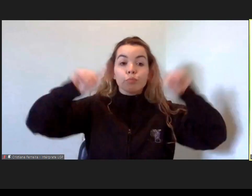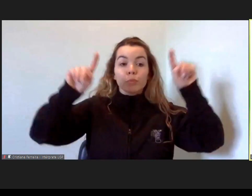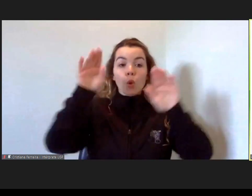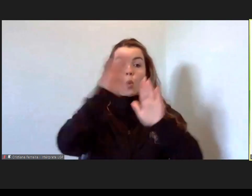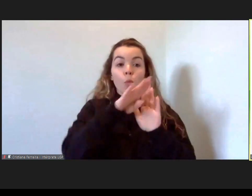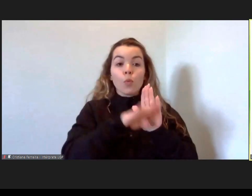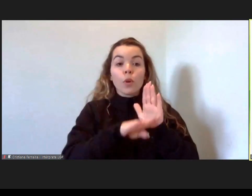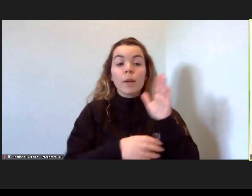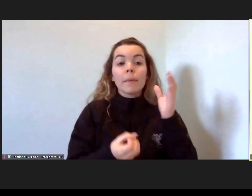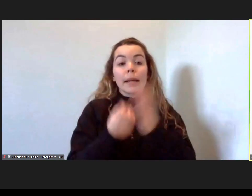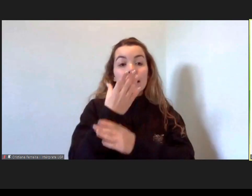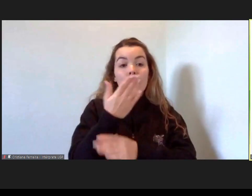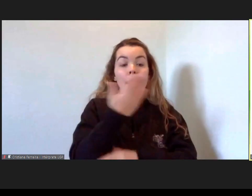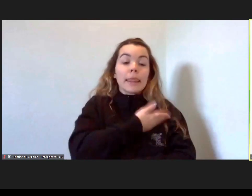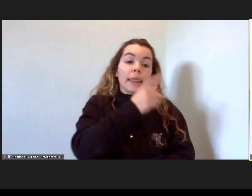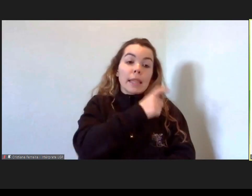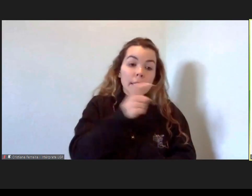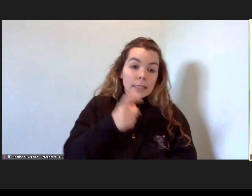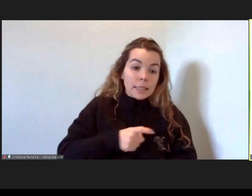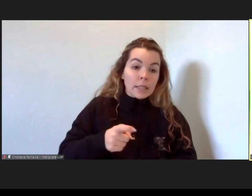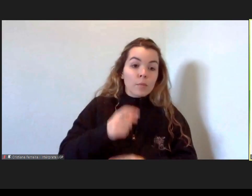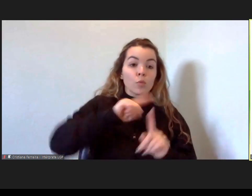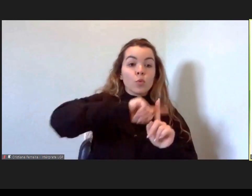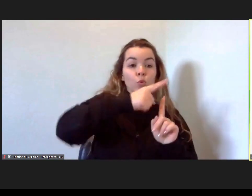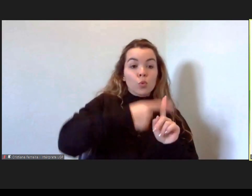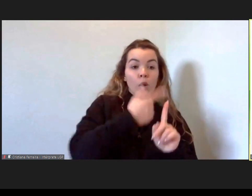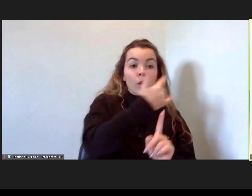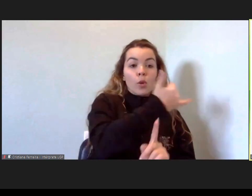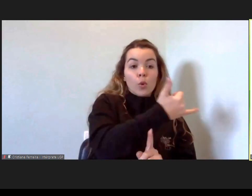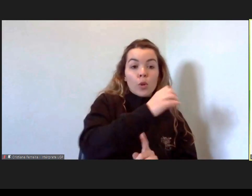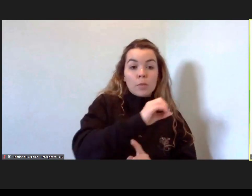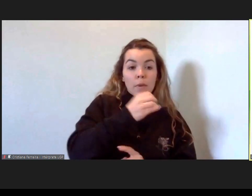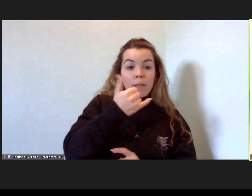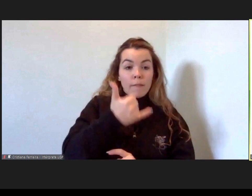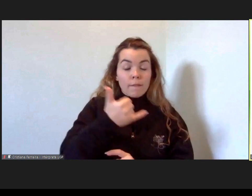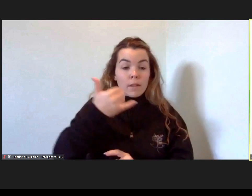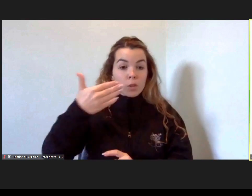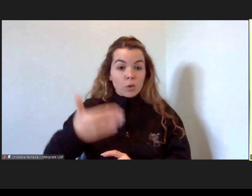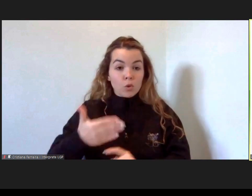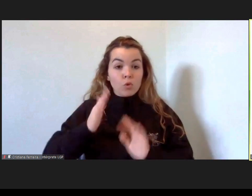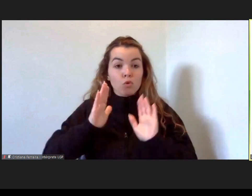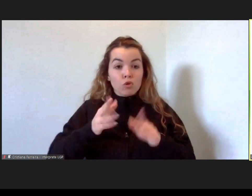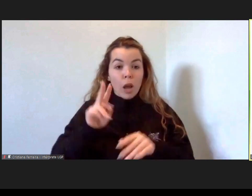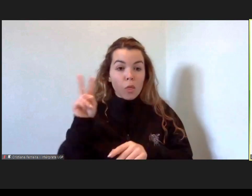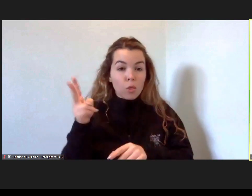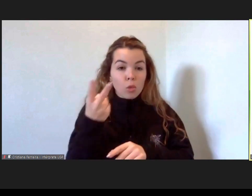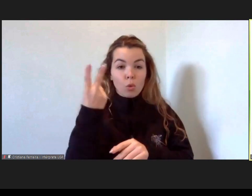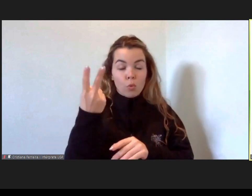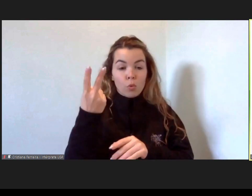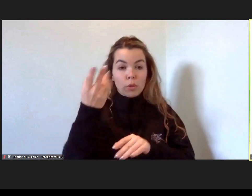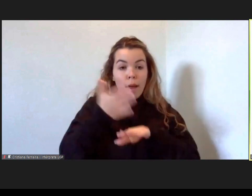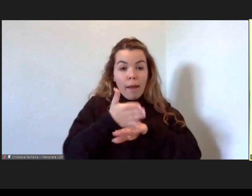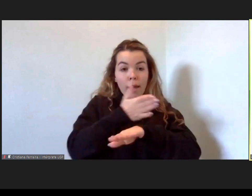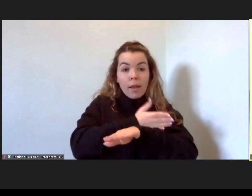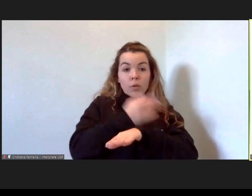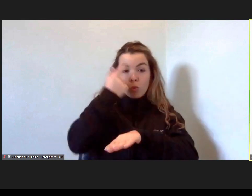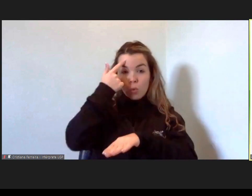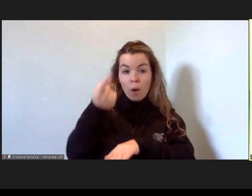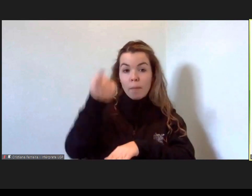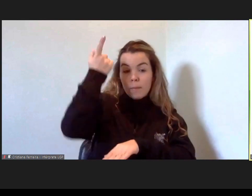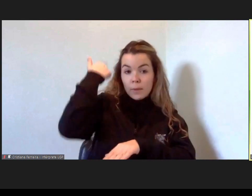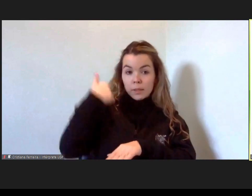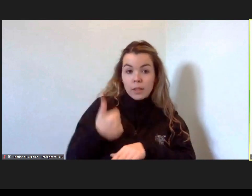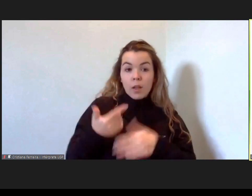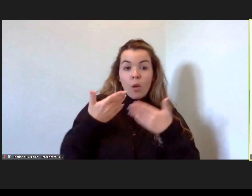criado em dezembro, foi lançado em dezembro de 2021, tem tido já duas edições o ano passado e terá também ainda uma quarta